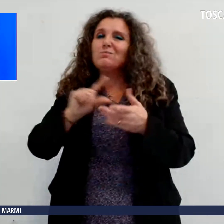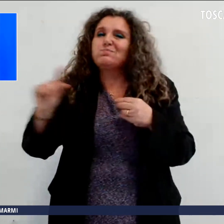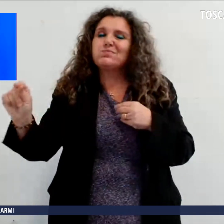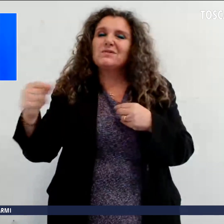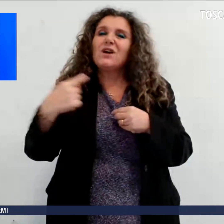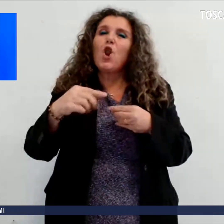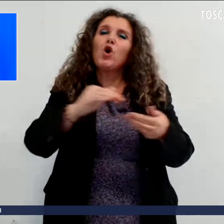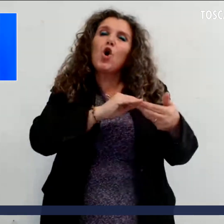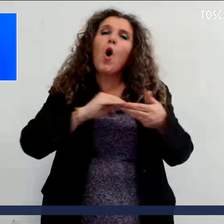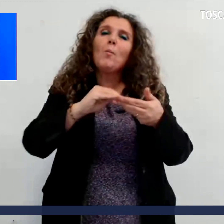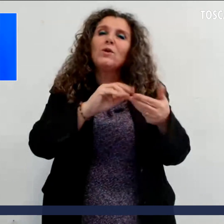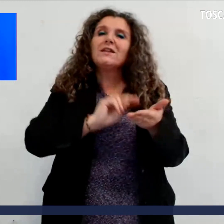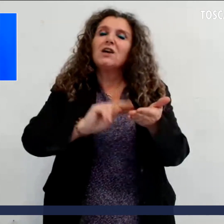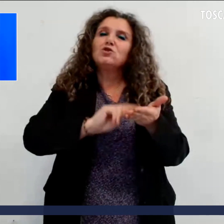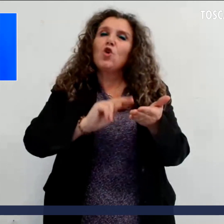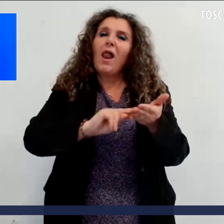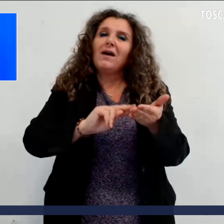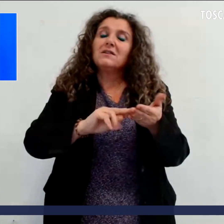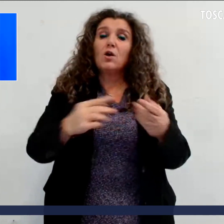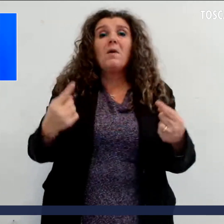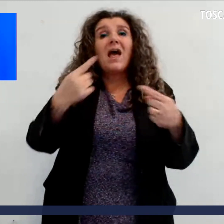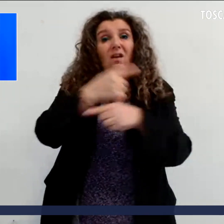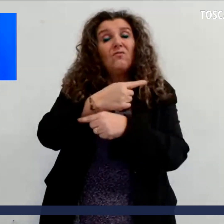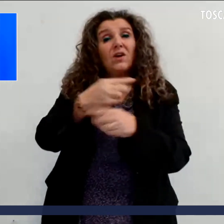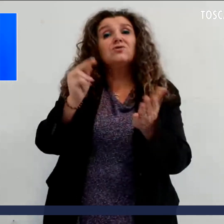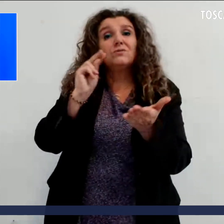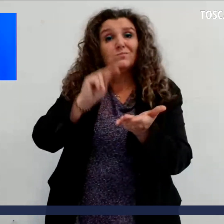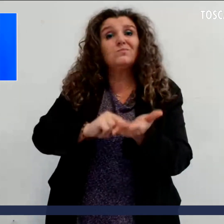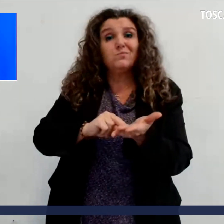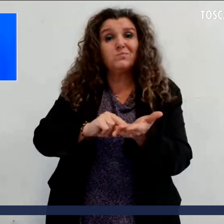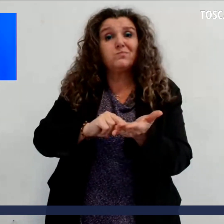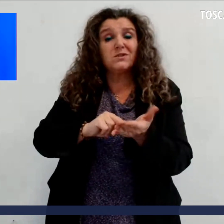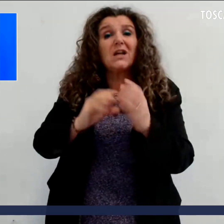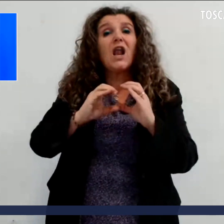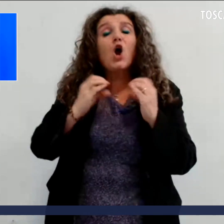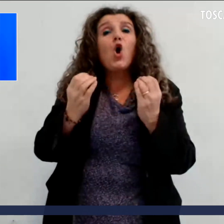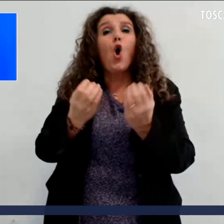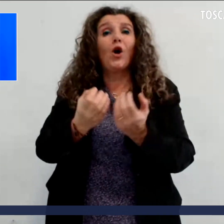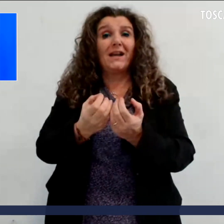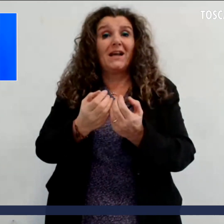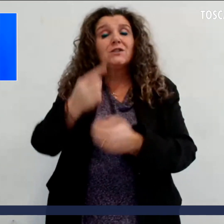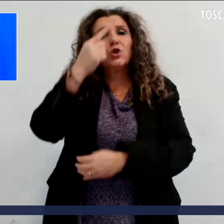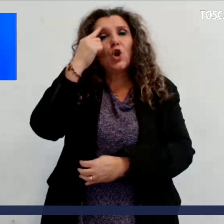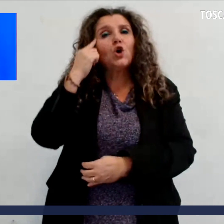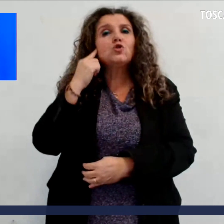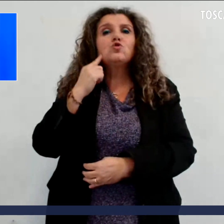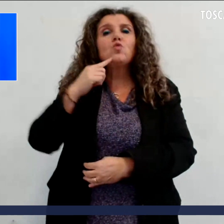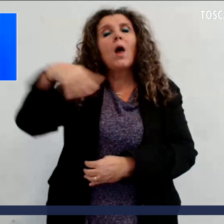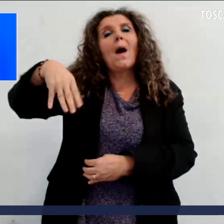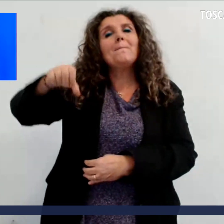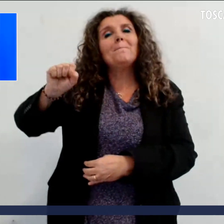scolastica, come invece è stato stabilito dalla congegrazione delle suore mantellate,